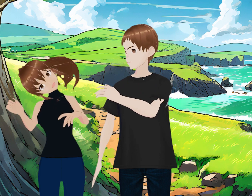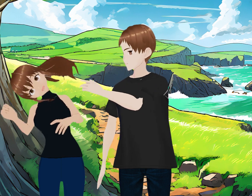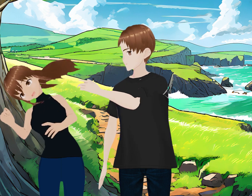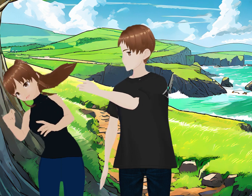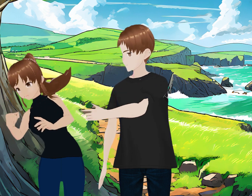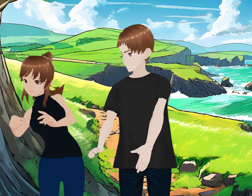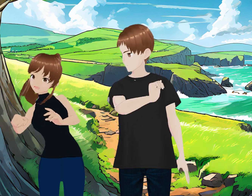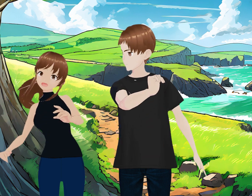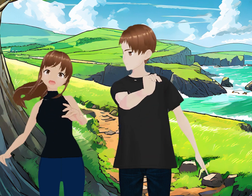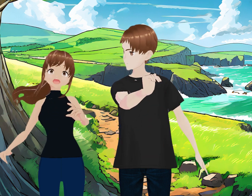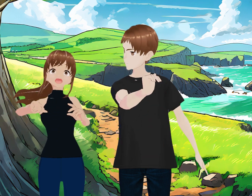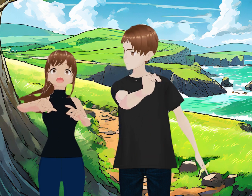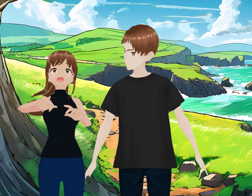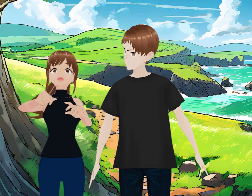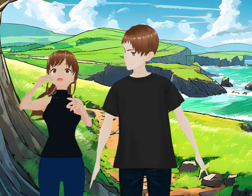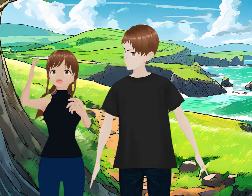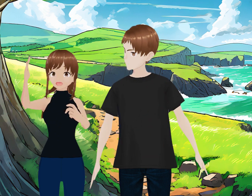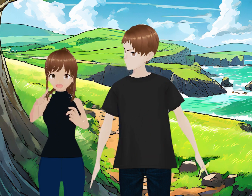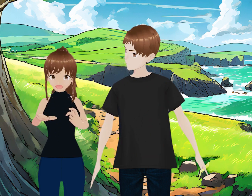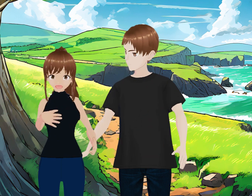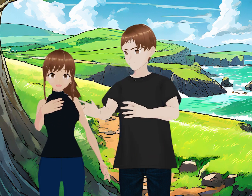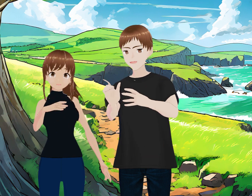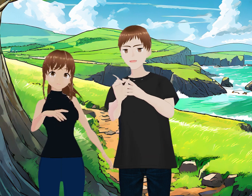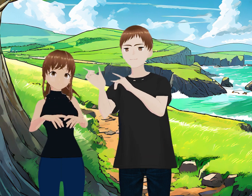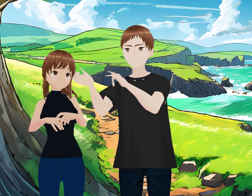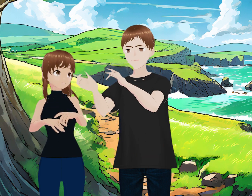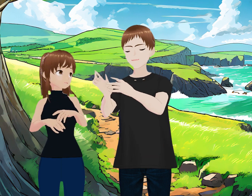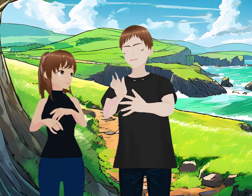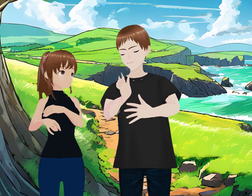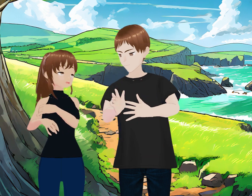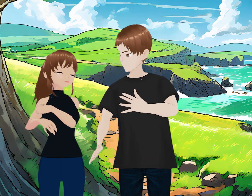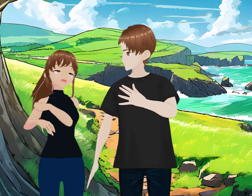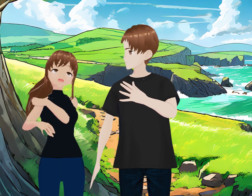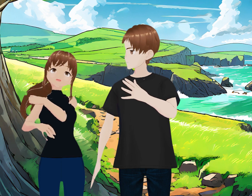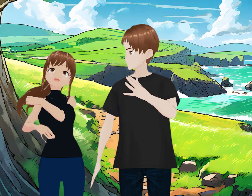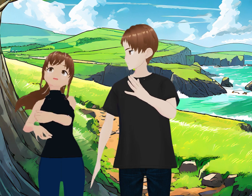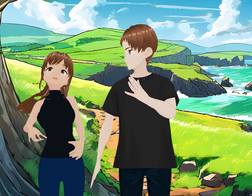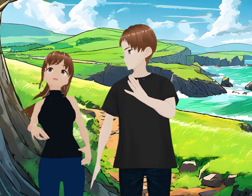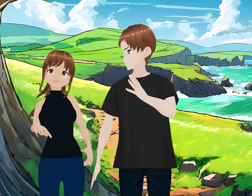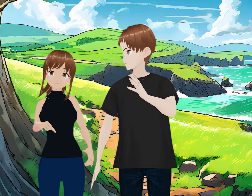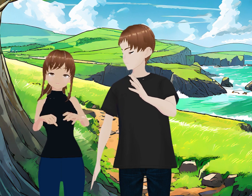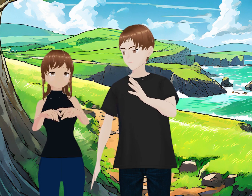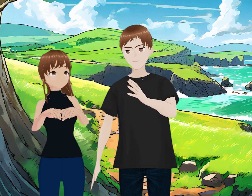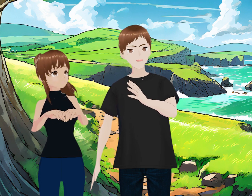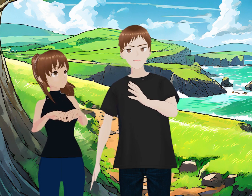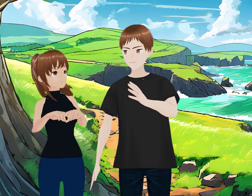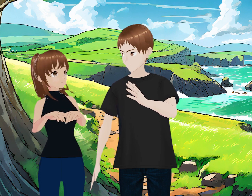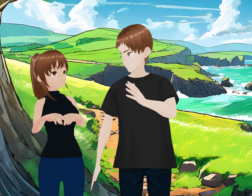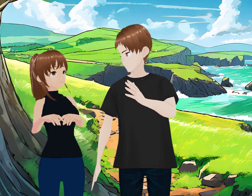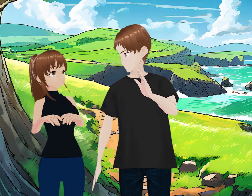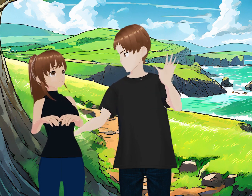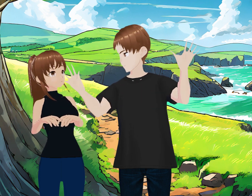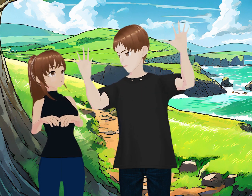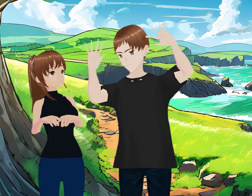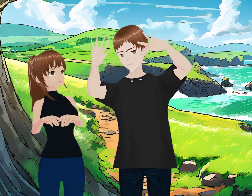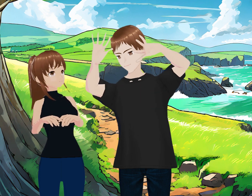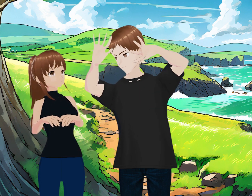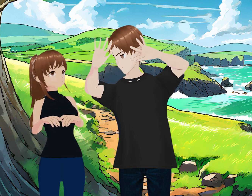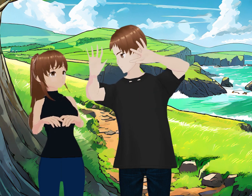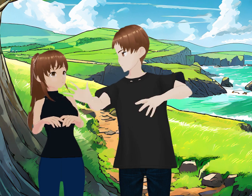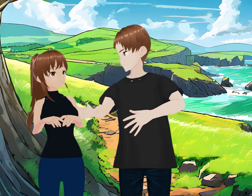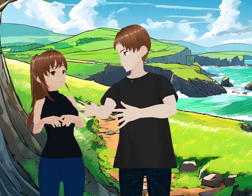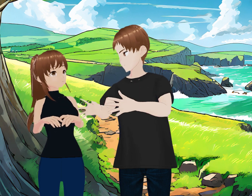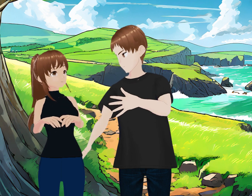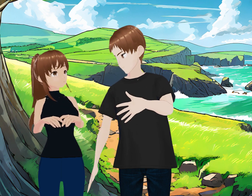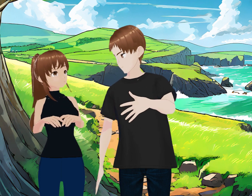Este... ¿Esa dónde la encuentran? Ah, yo la renté en YouTube. exactamente. 20 pesito. La canción del mar, a mí me